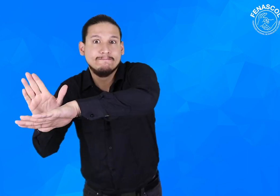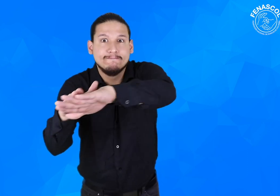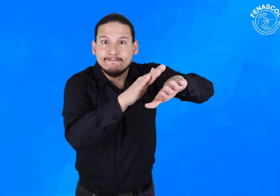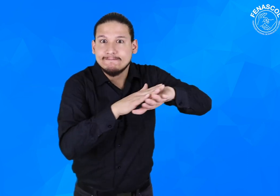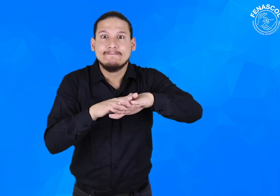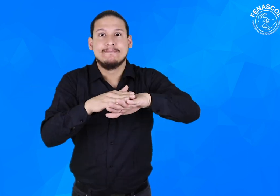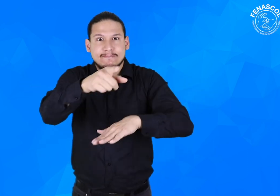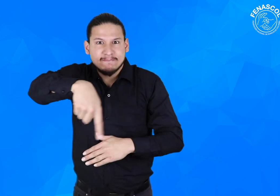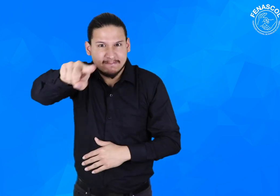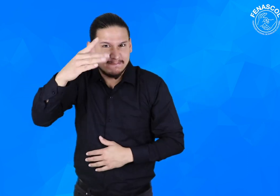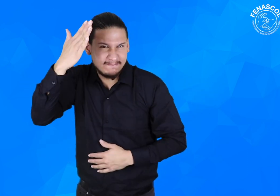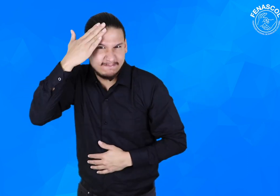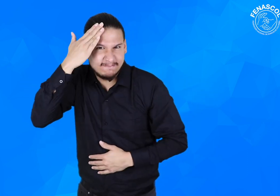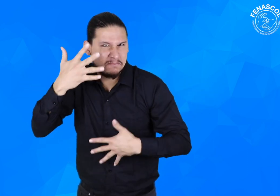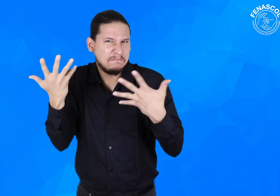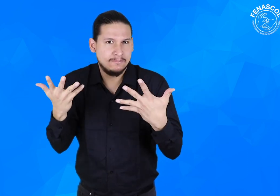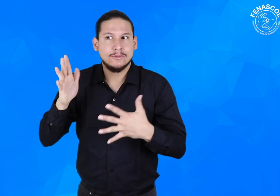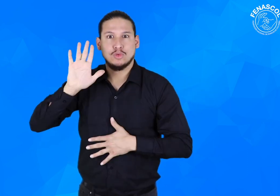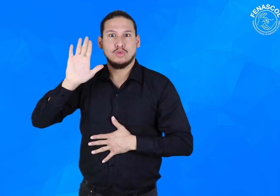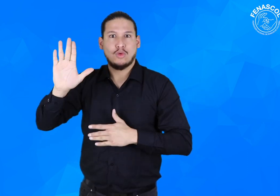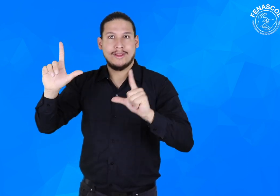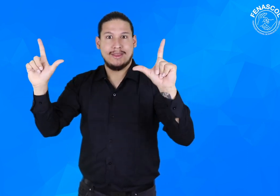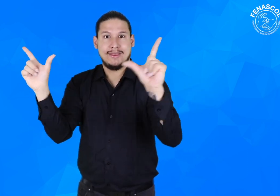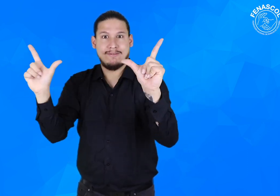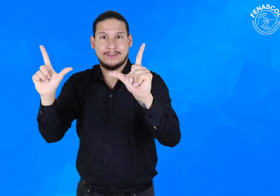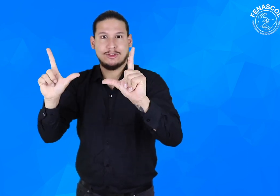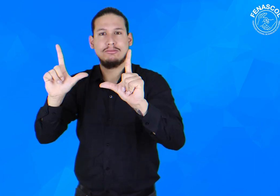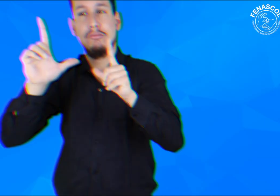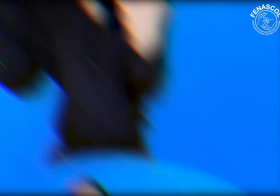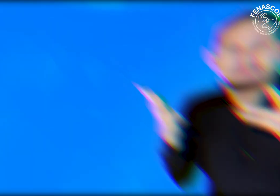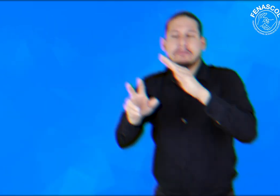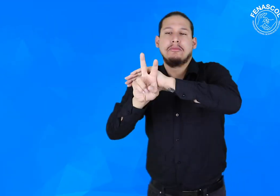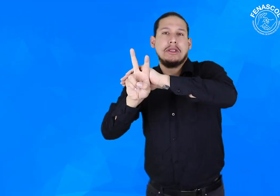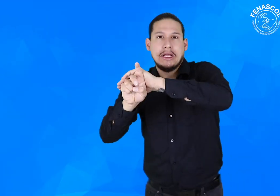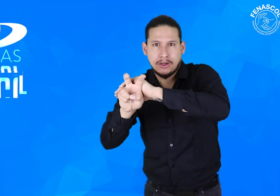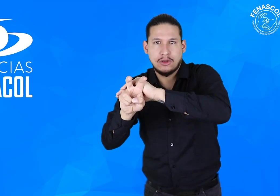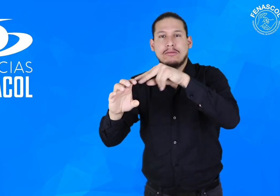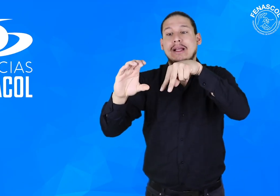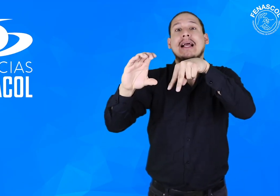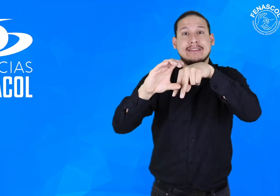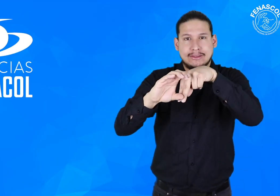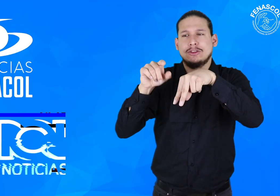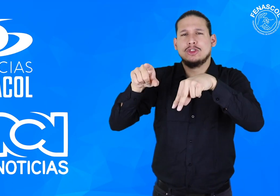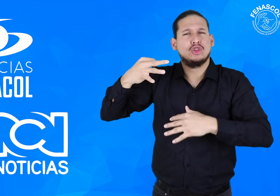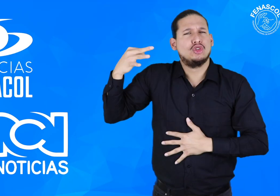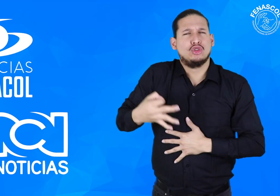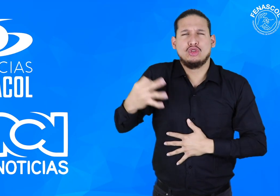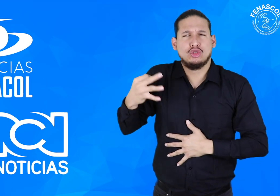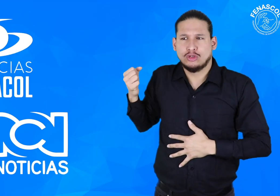Les informamos que como es sabido por ustedes, en los canales Caracol y RCN, se cuenta con una emisión